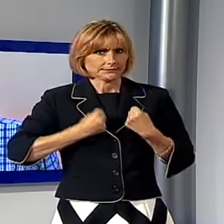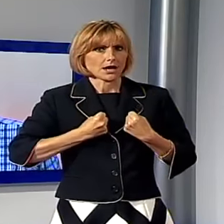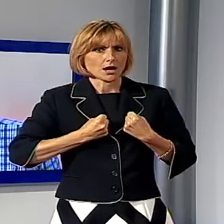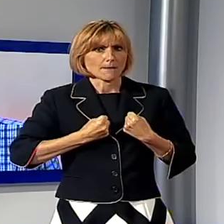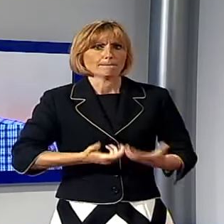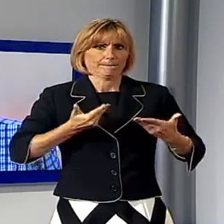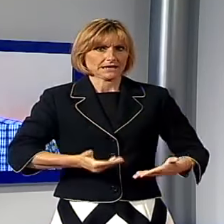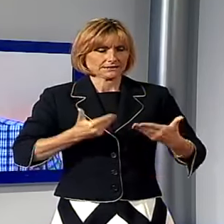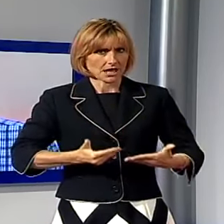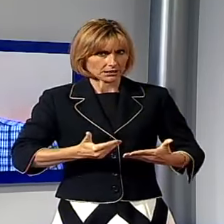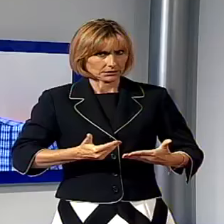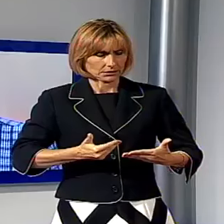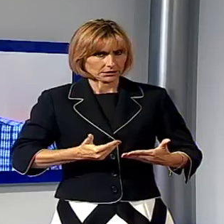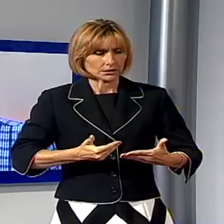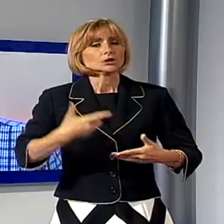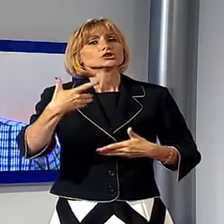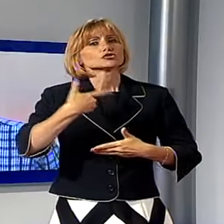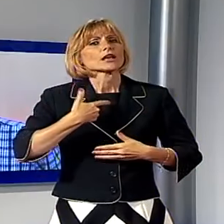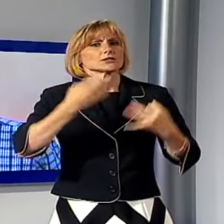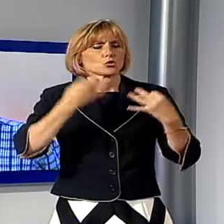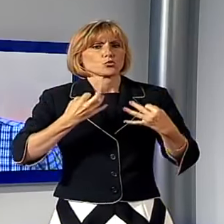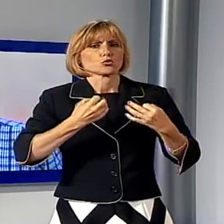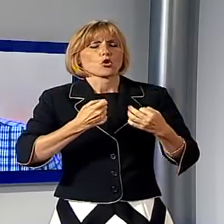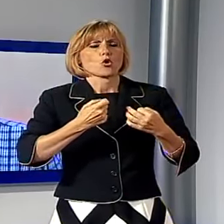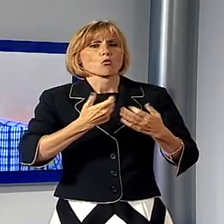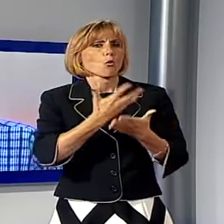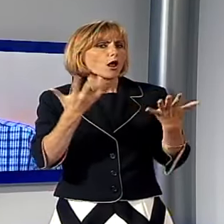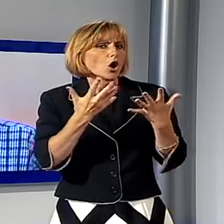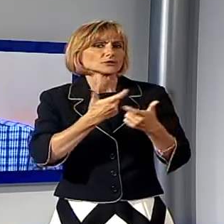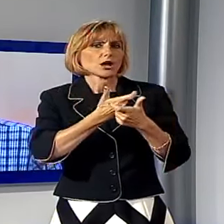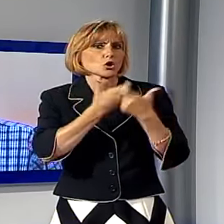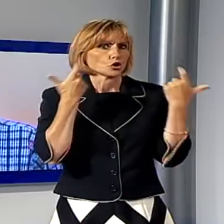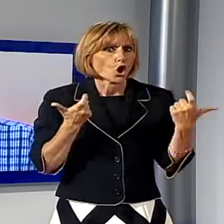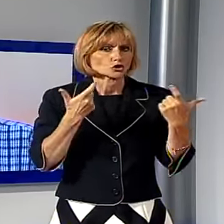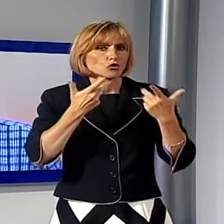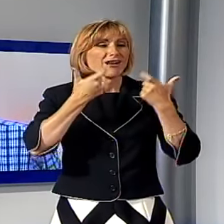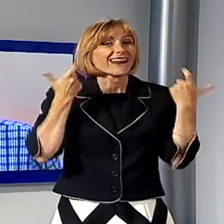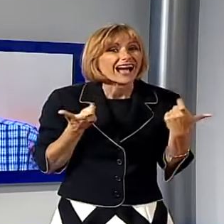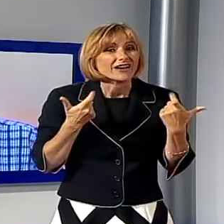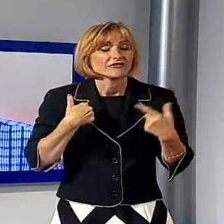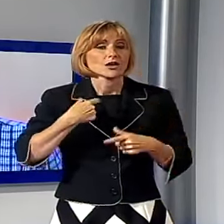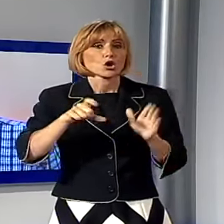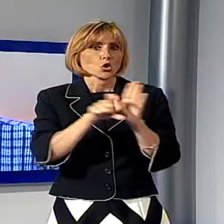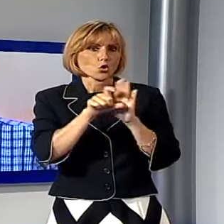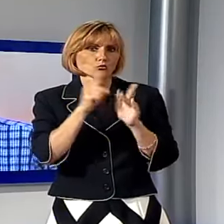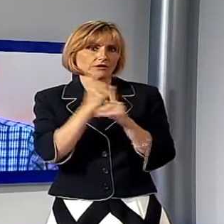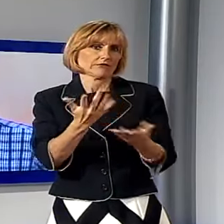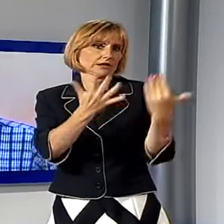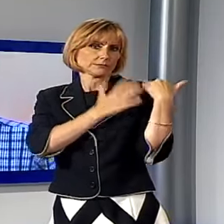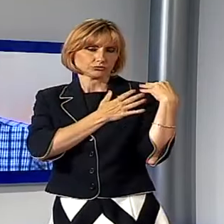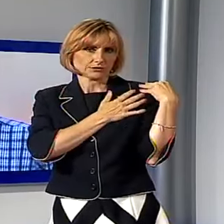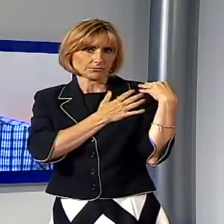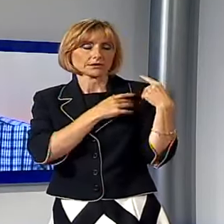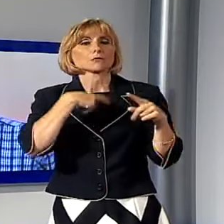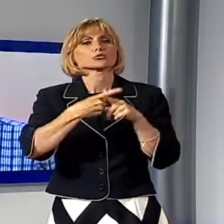Non saranno soluzioni indolori, ci saranno delle cose grosse, gravi. e il Comune se ne assumerà per intero la responsabilità. Il